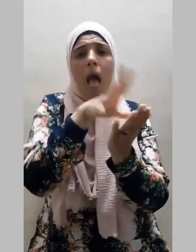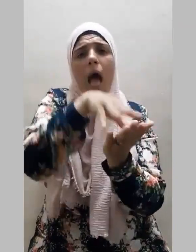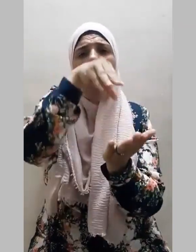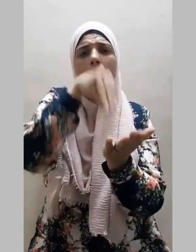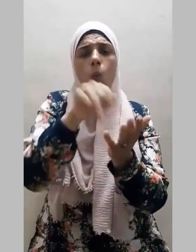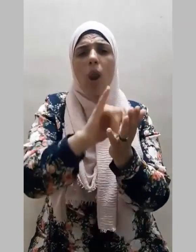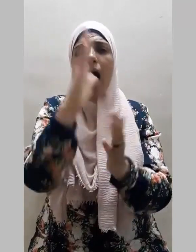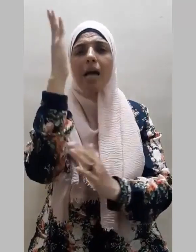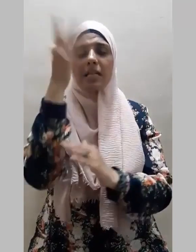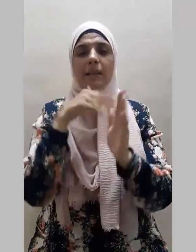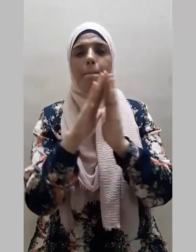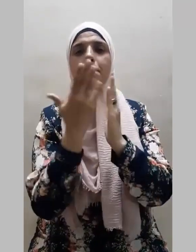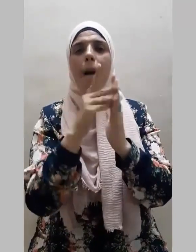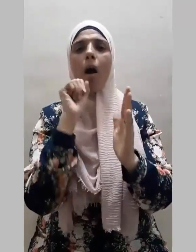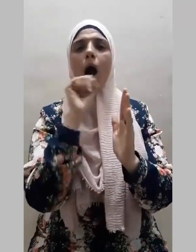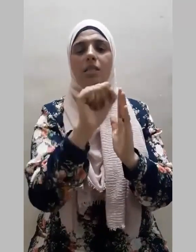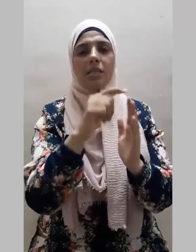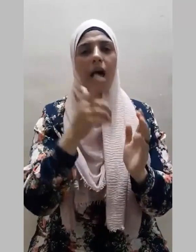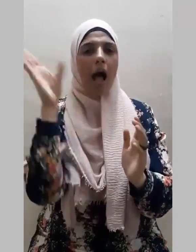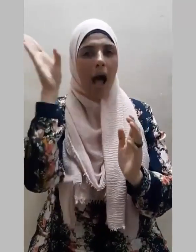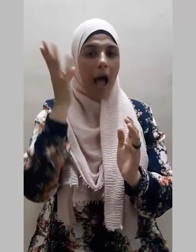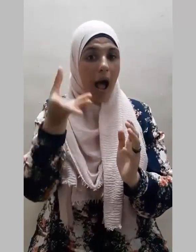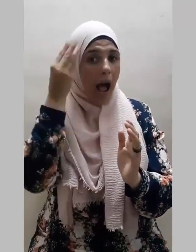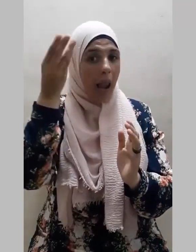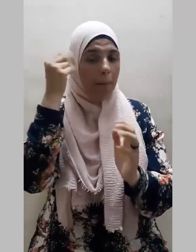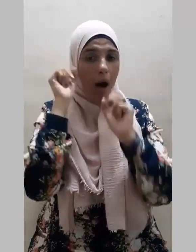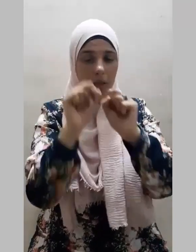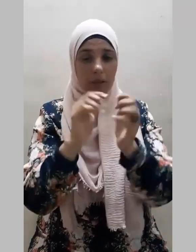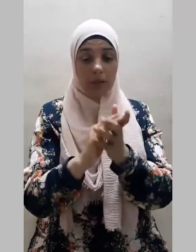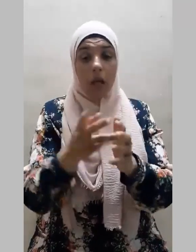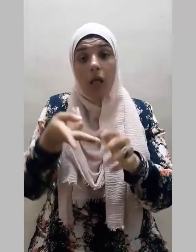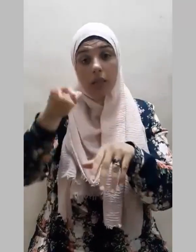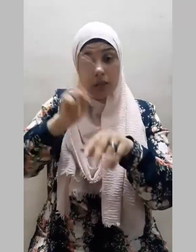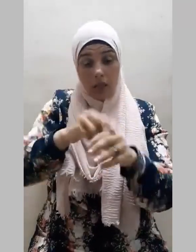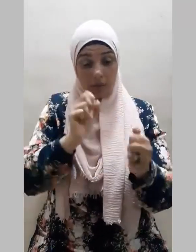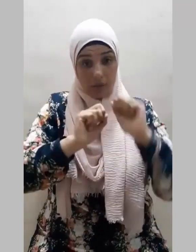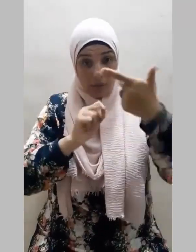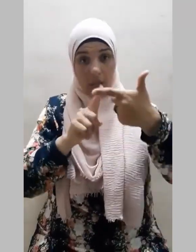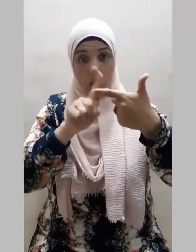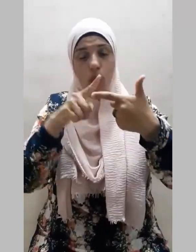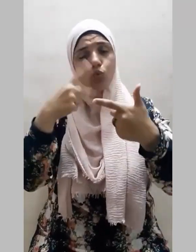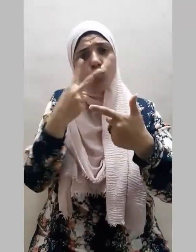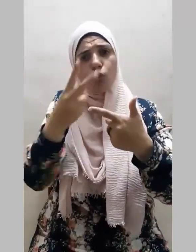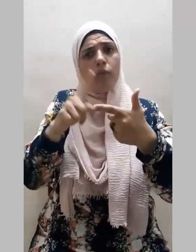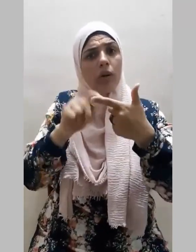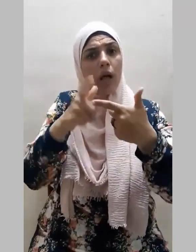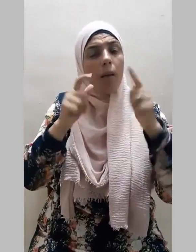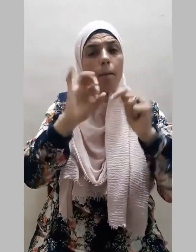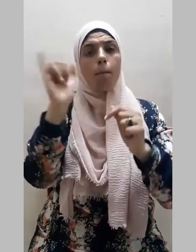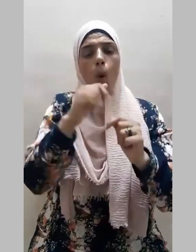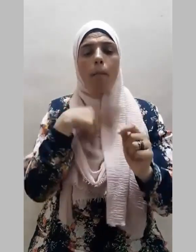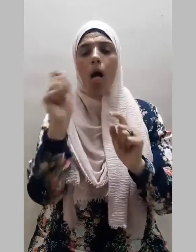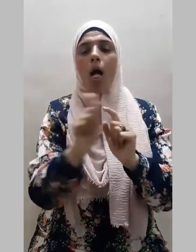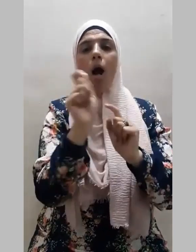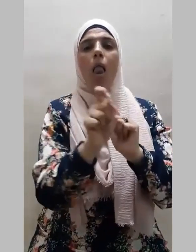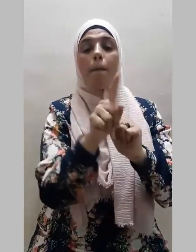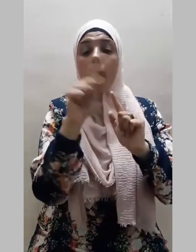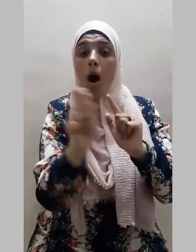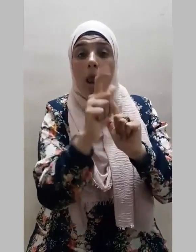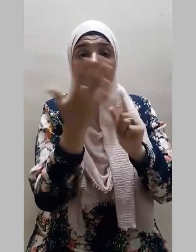أبواب العلم ثم تأتي إشارة بعد ذلك إلى القلب الذي هو